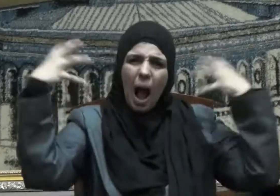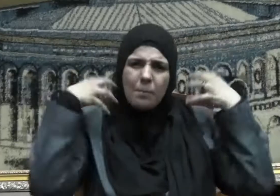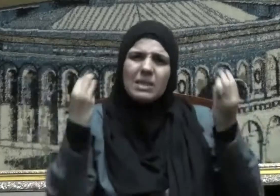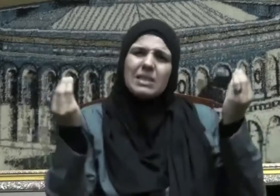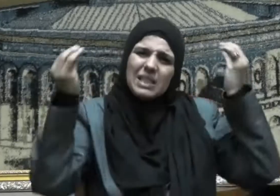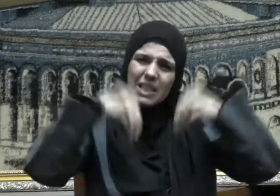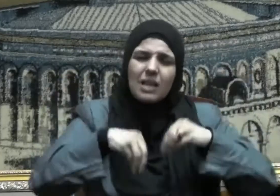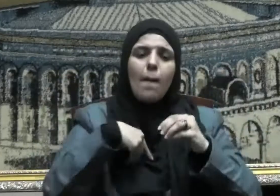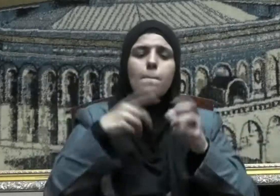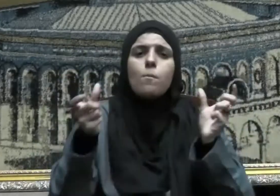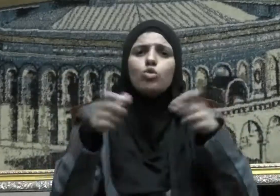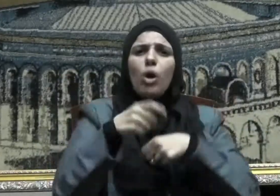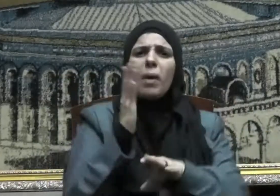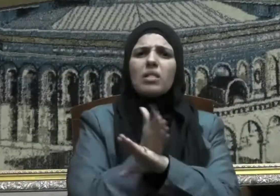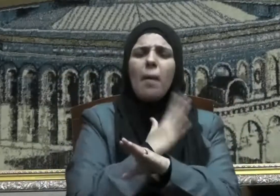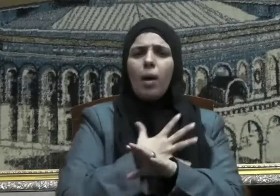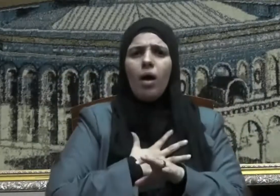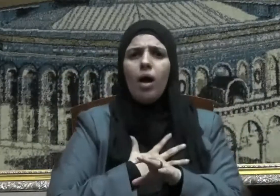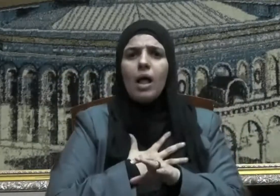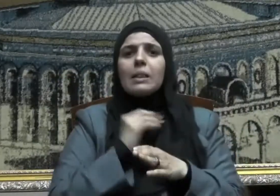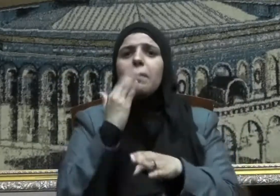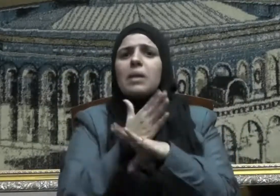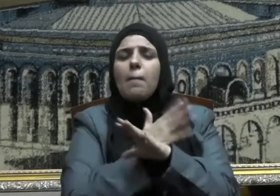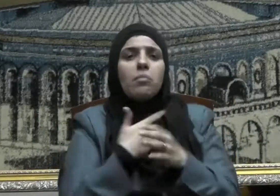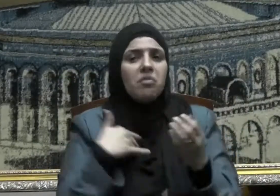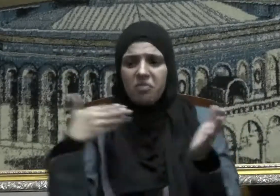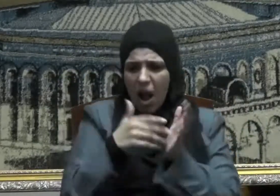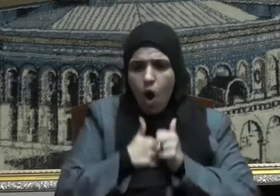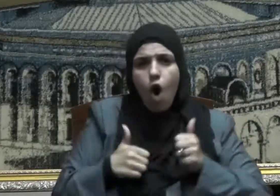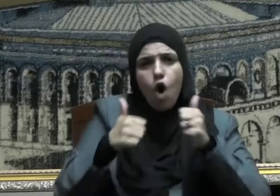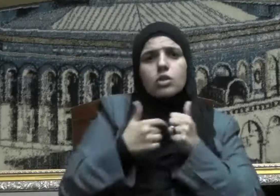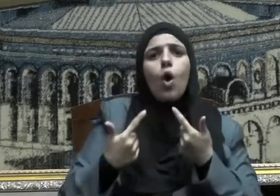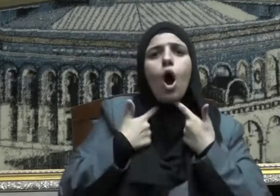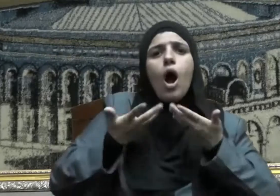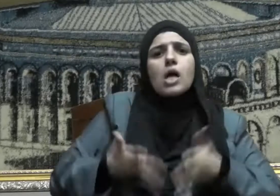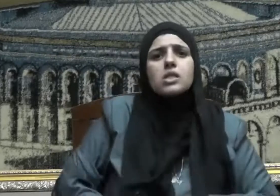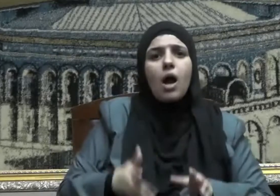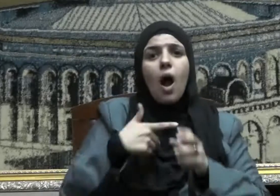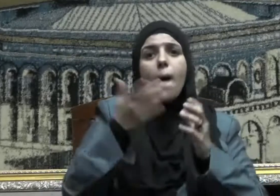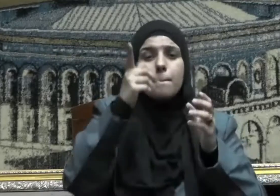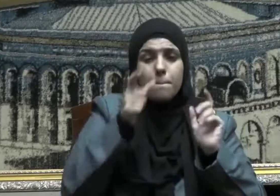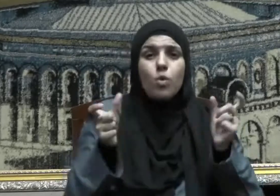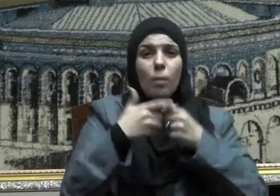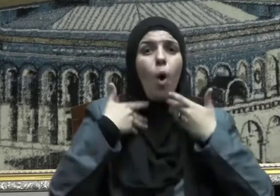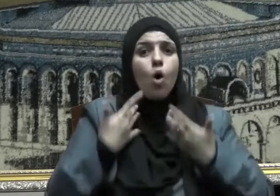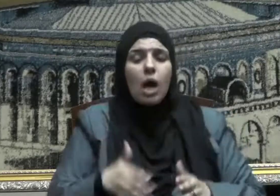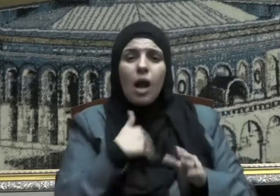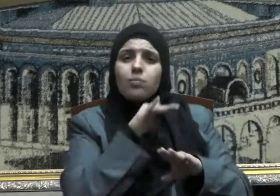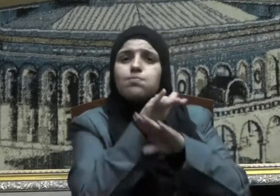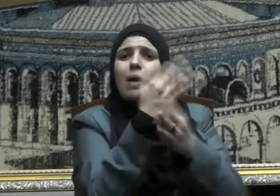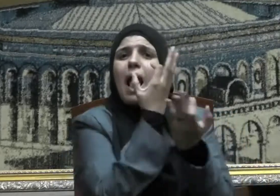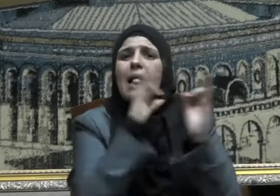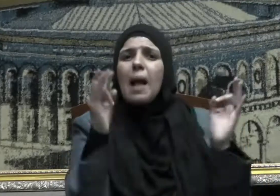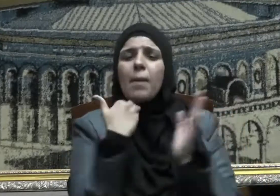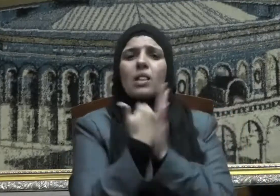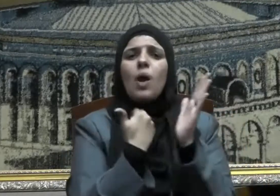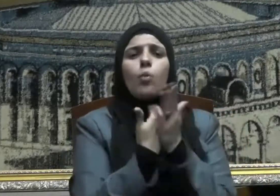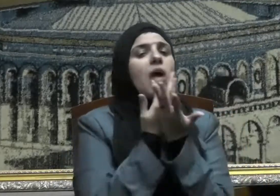ثقيلا لا تحتمله ولا يمكن أن تحتمله أو تفي بمتطلباته